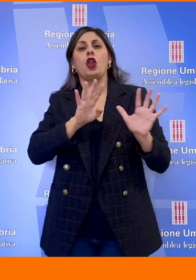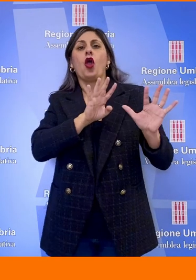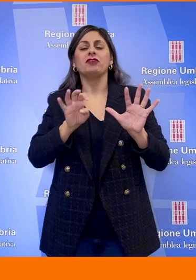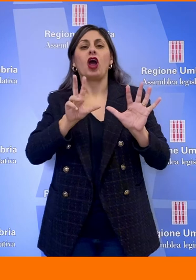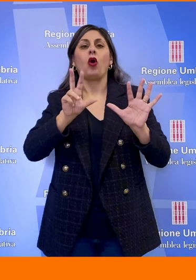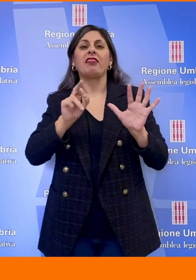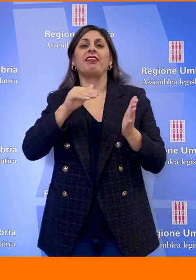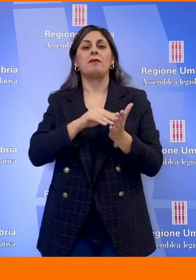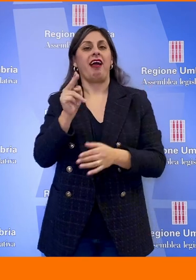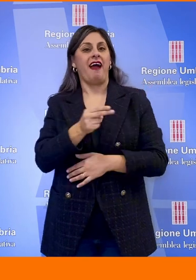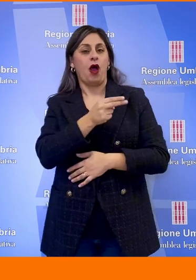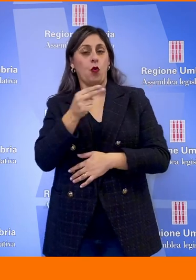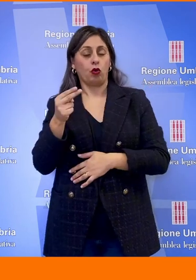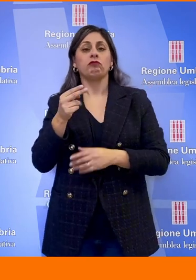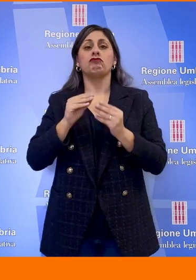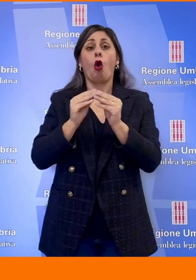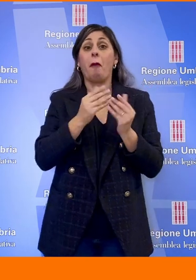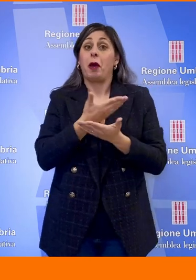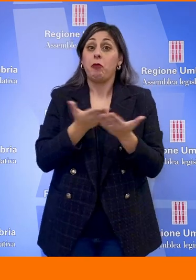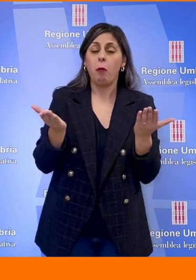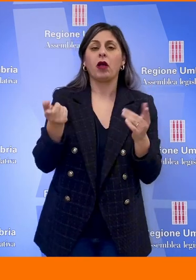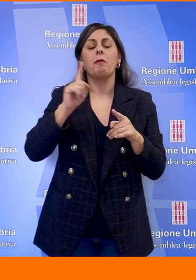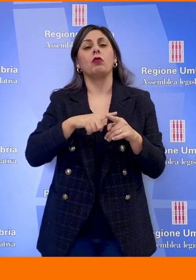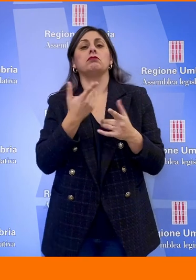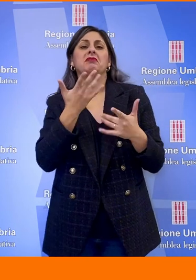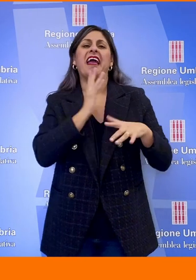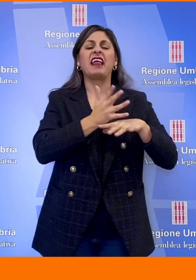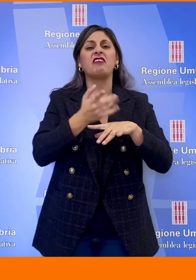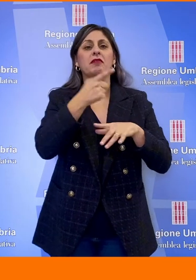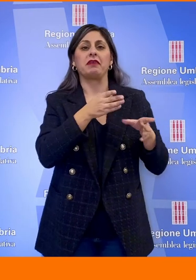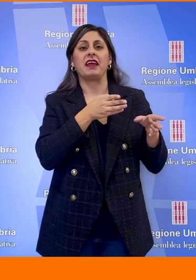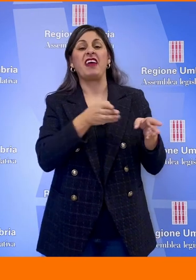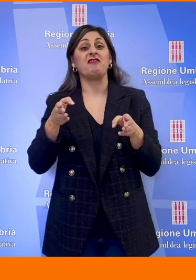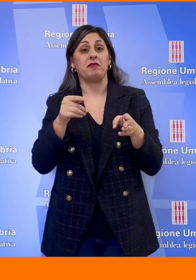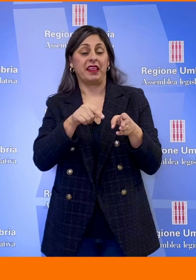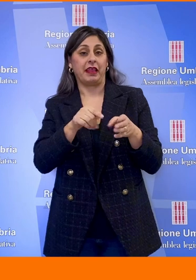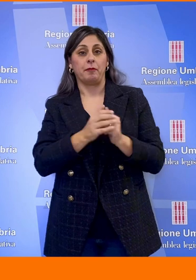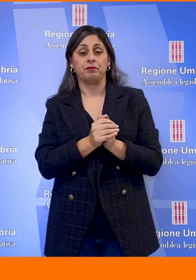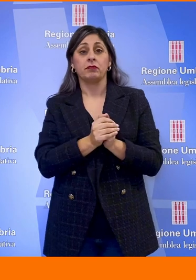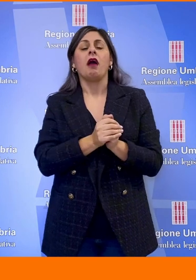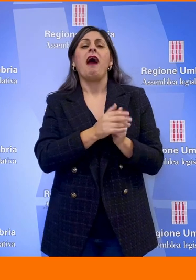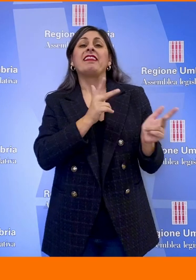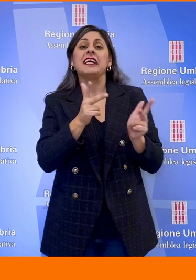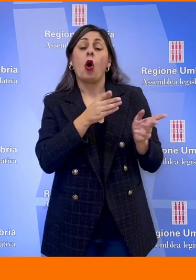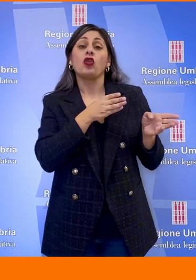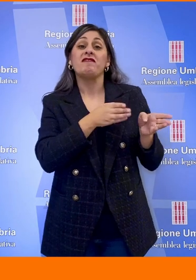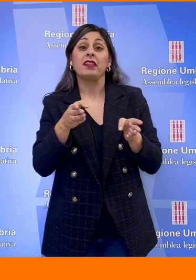mila euro per opere pubbliche e interventi di viabilità. Su trasporti e viabilità c'è un incremento di 6 milioni di euro nel